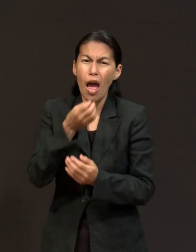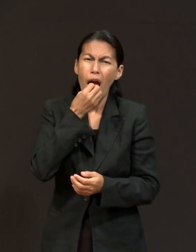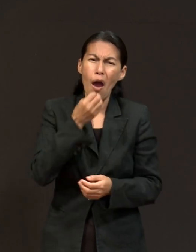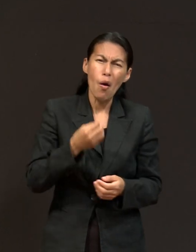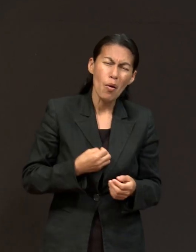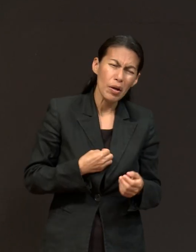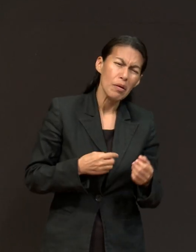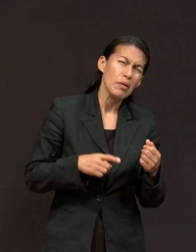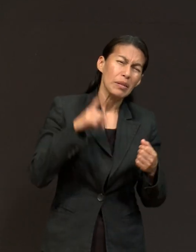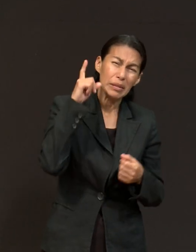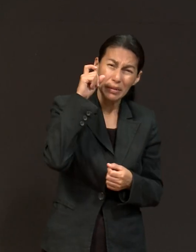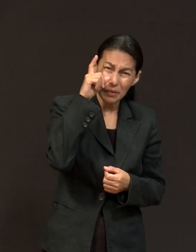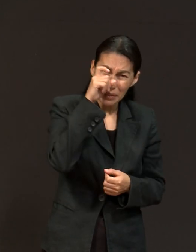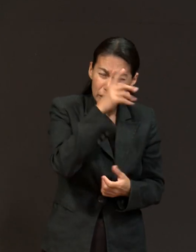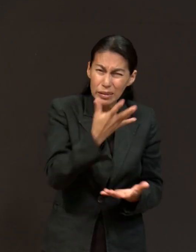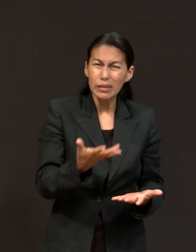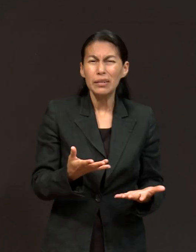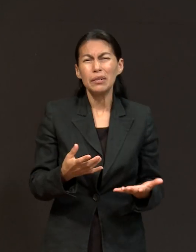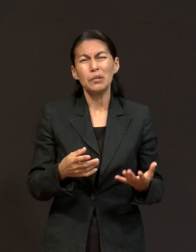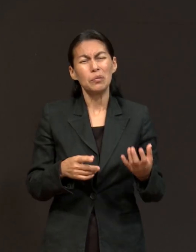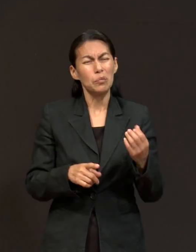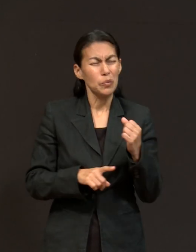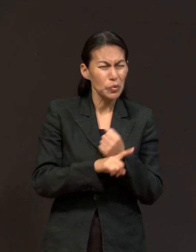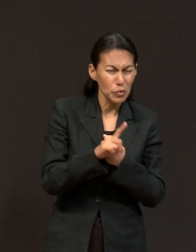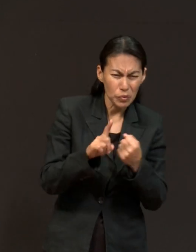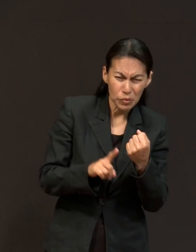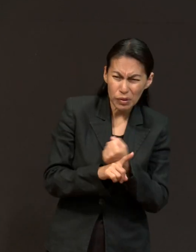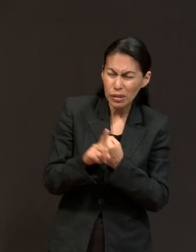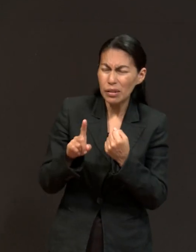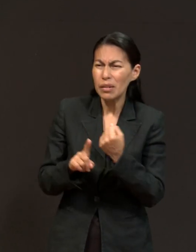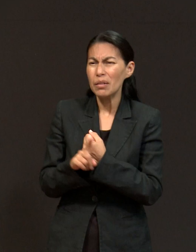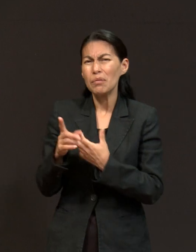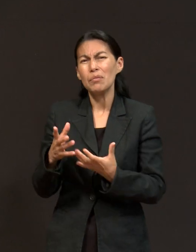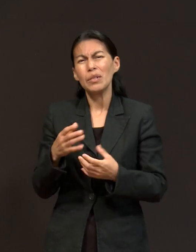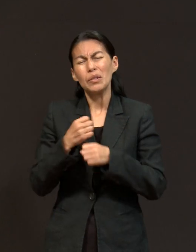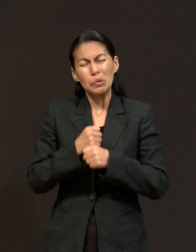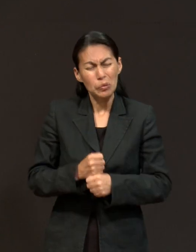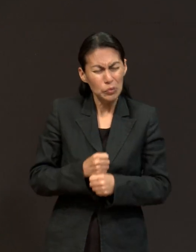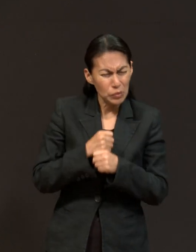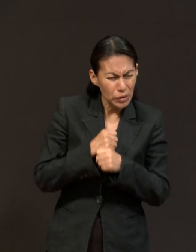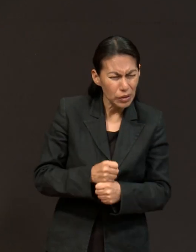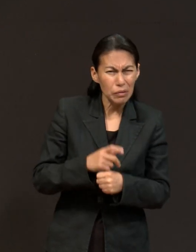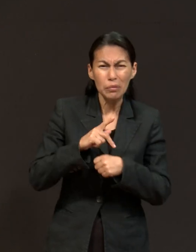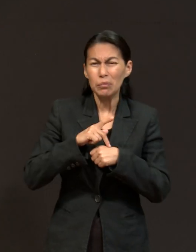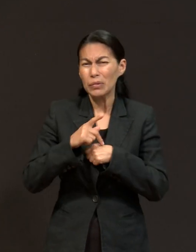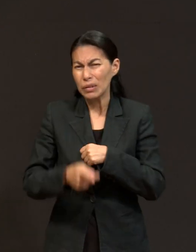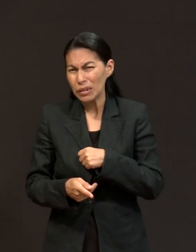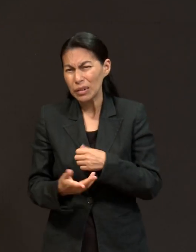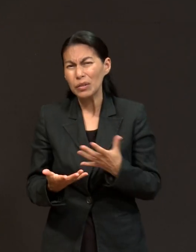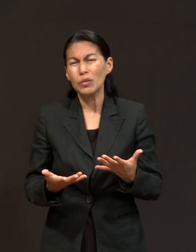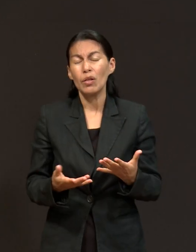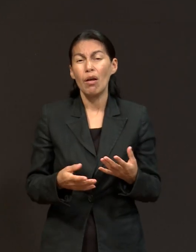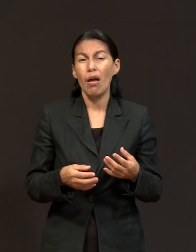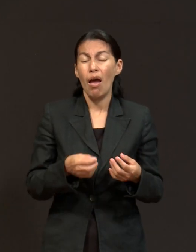cielos, aún a costa de dificultades, peligros, crisis y,